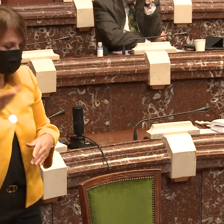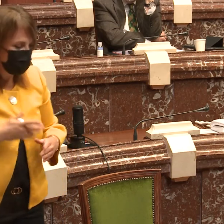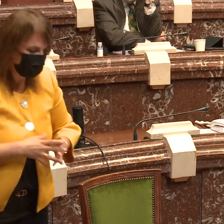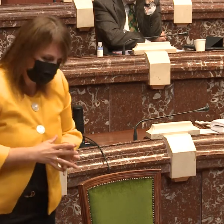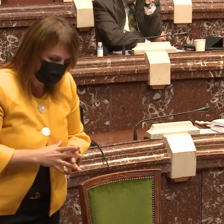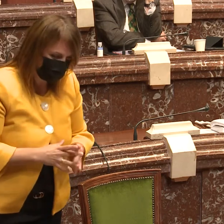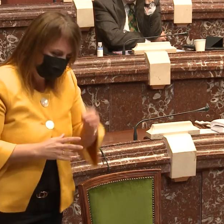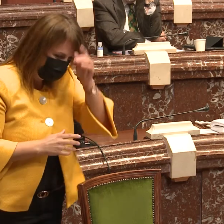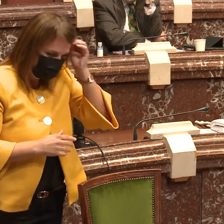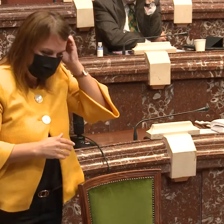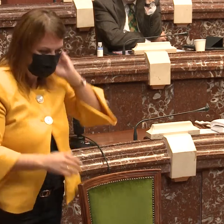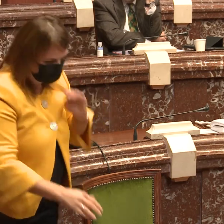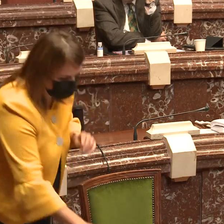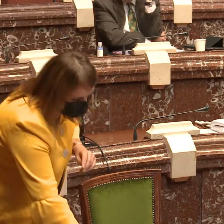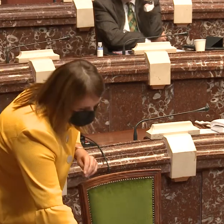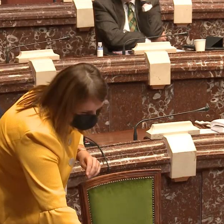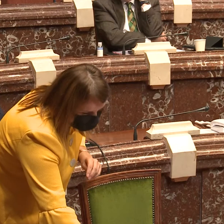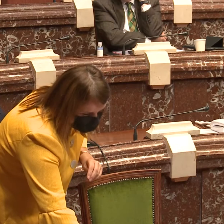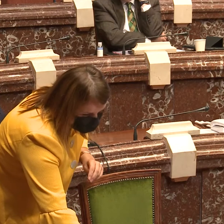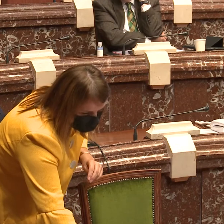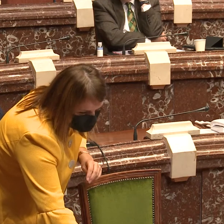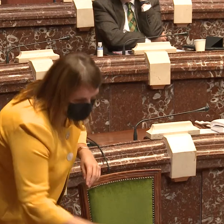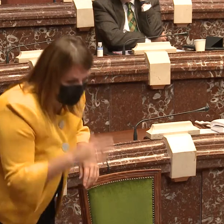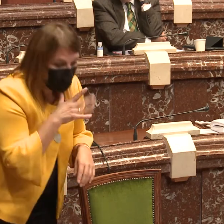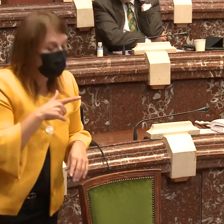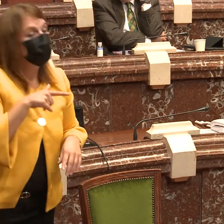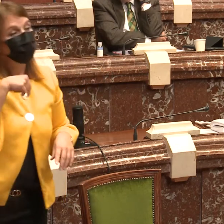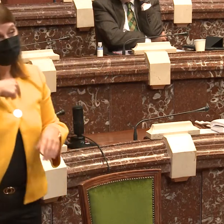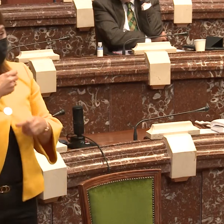y, bueno, para mí es que es un honor poder hacer esto en lengua de signos.